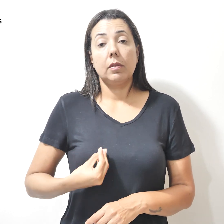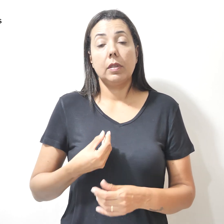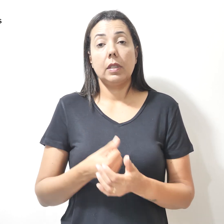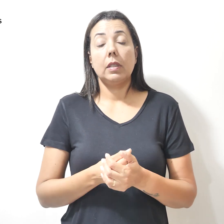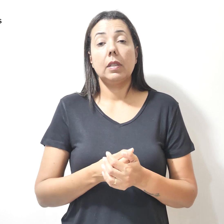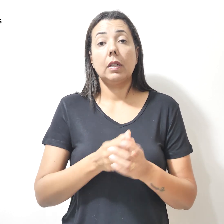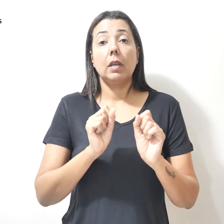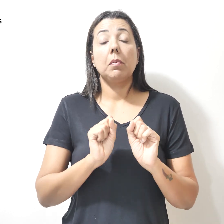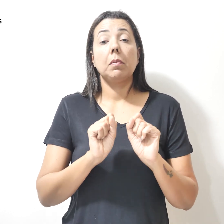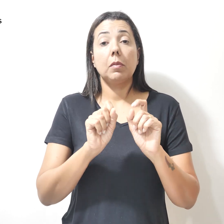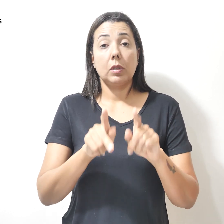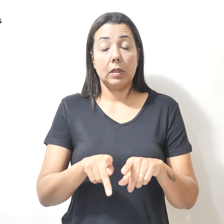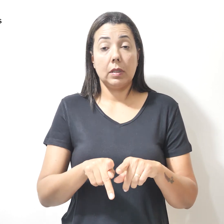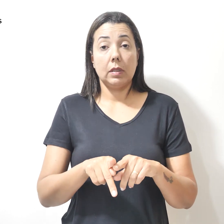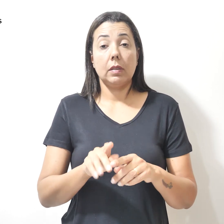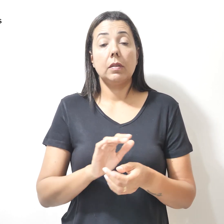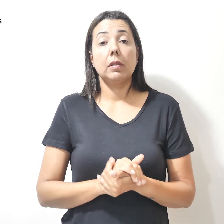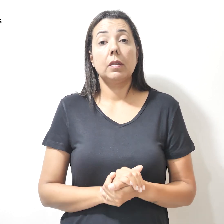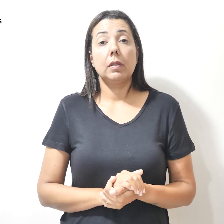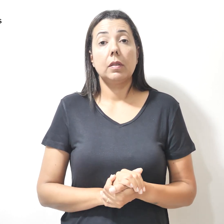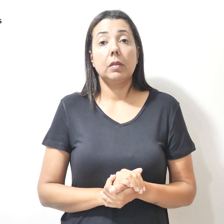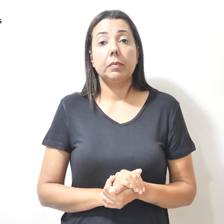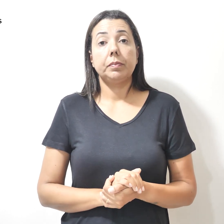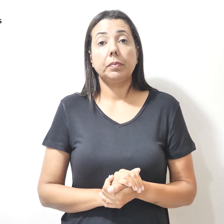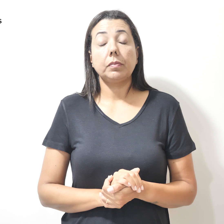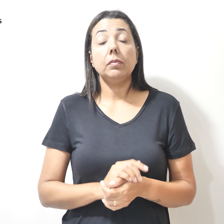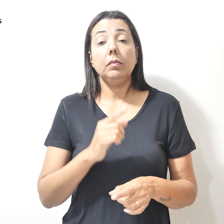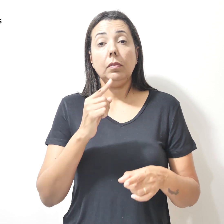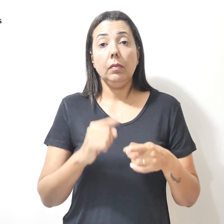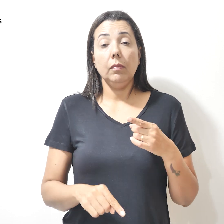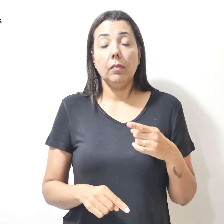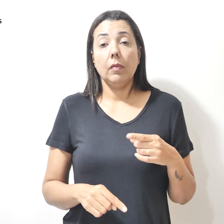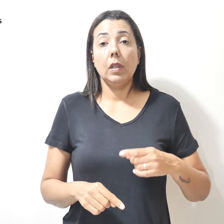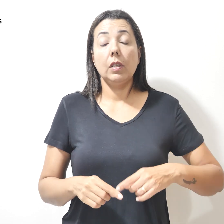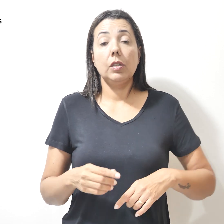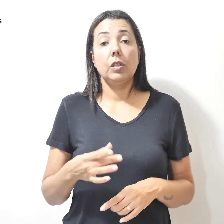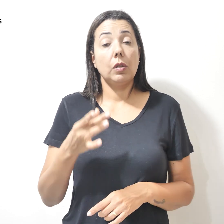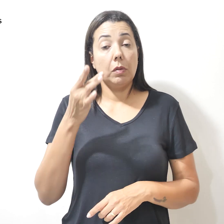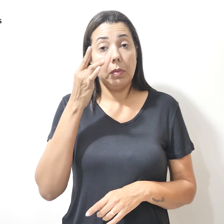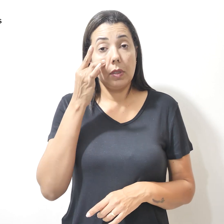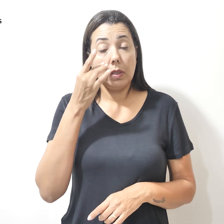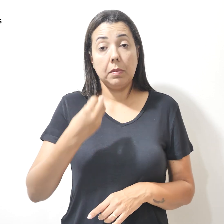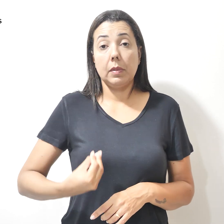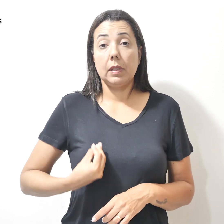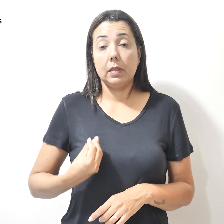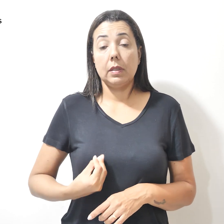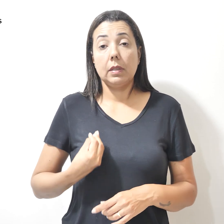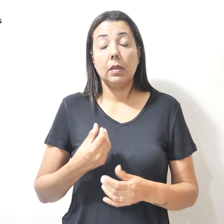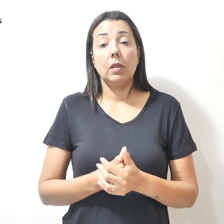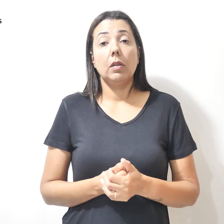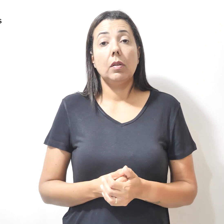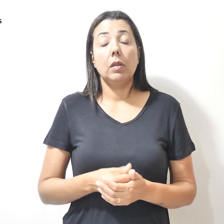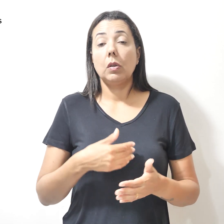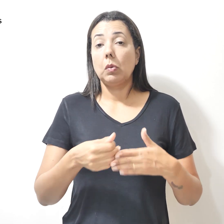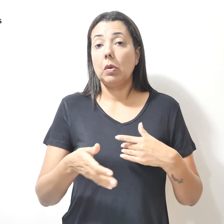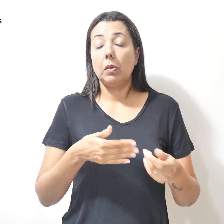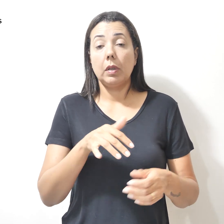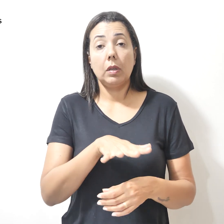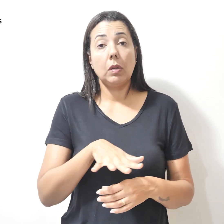Aposentados e pensionistas impedidos de comparecer presencialmente em qualquer agência do